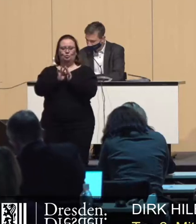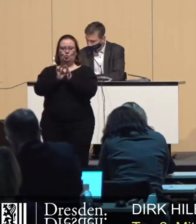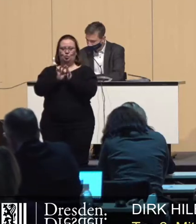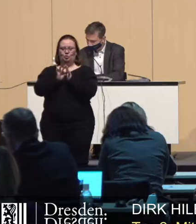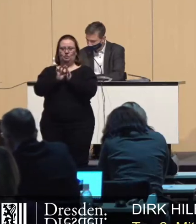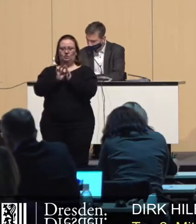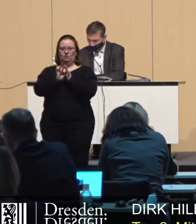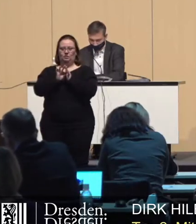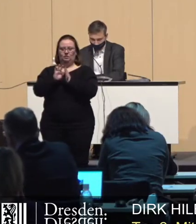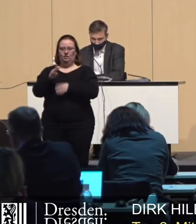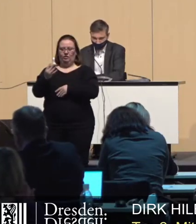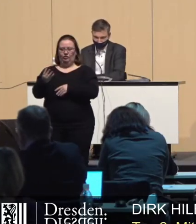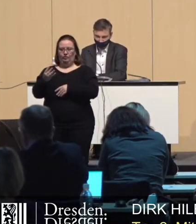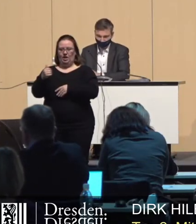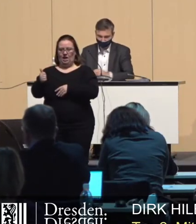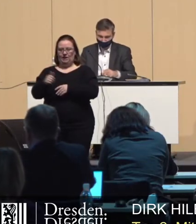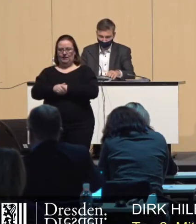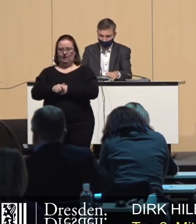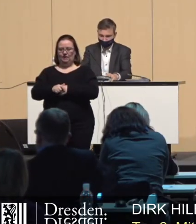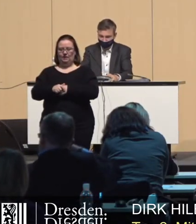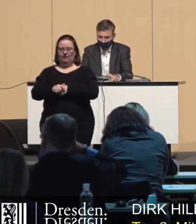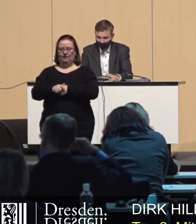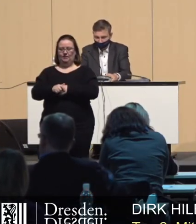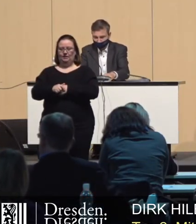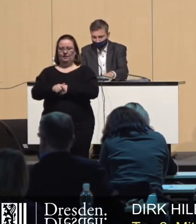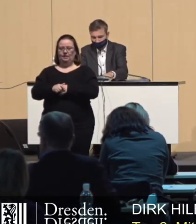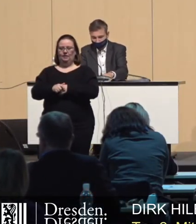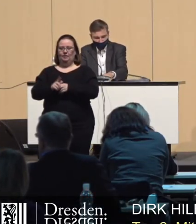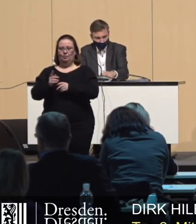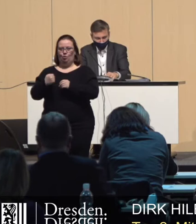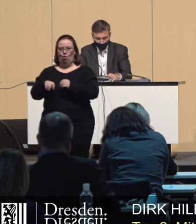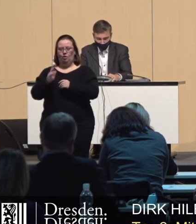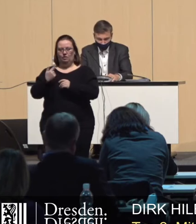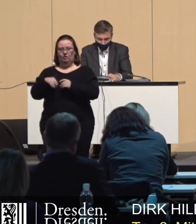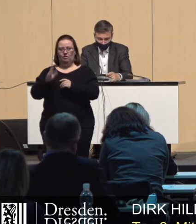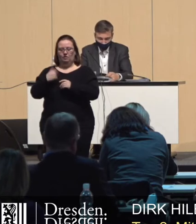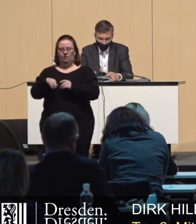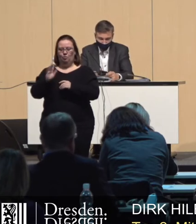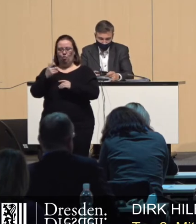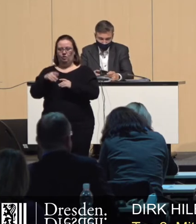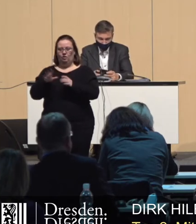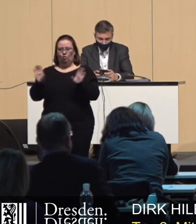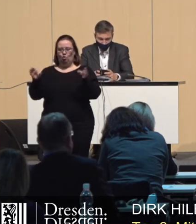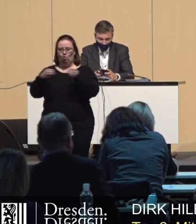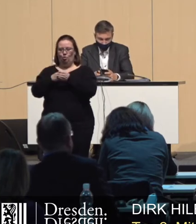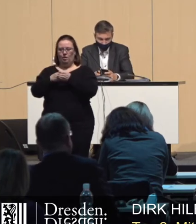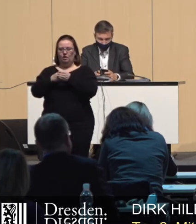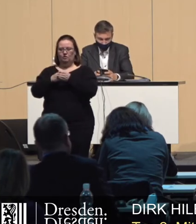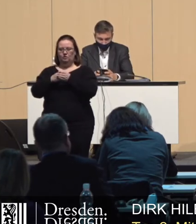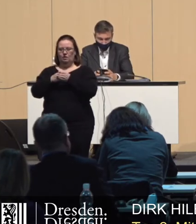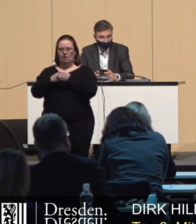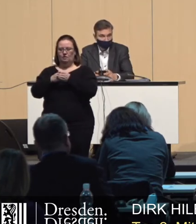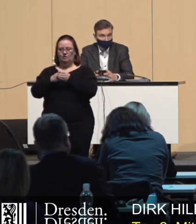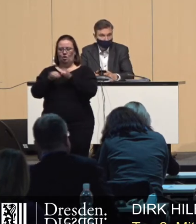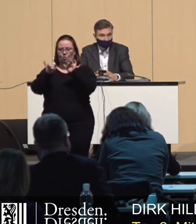Punkt 4.1, Ausnahme zur Richtlinie kooperatives Baulandmodell